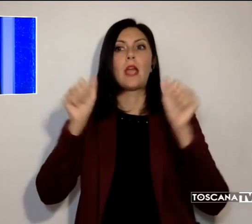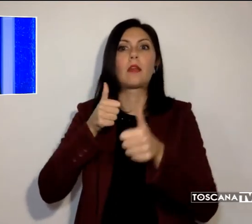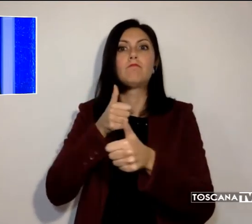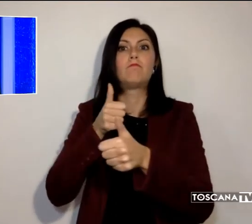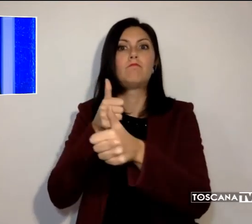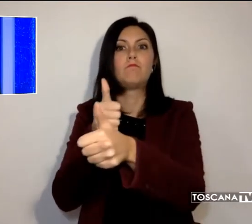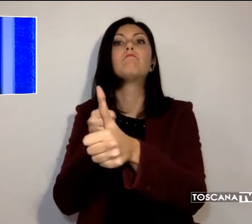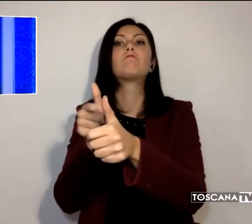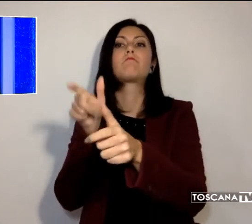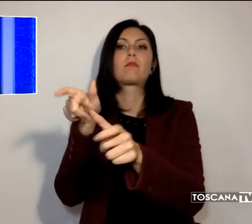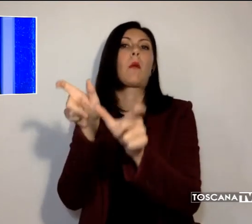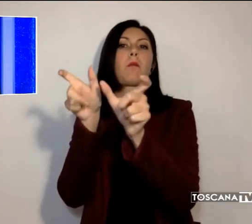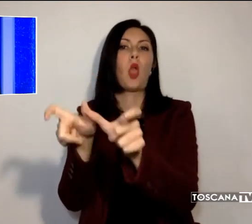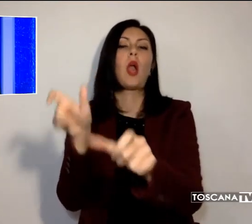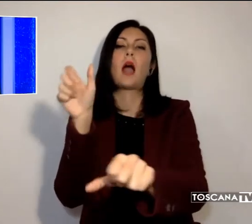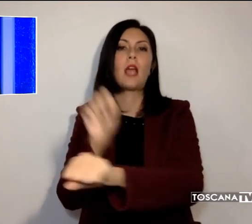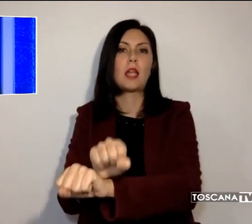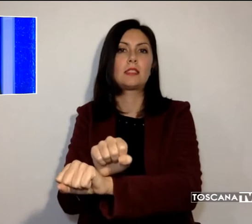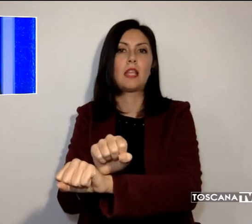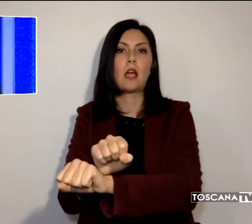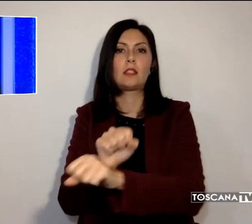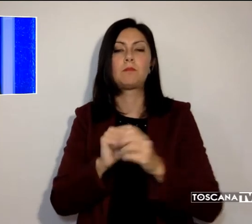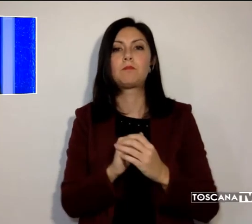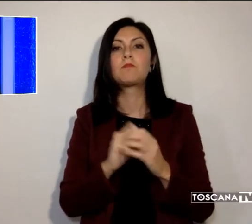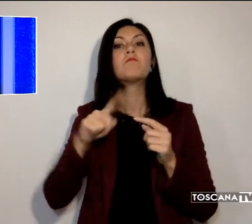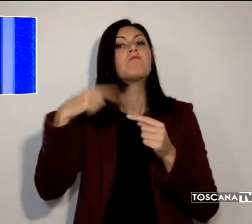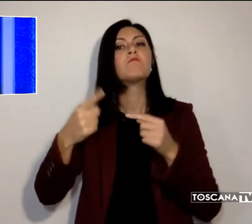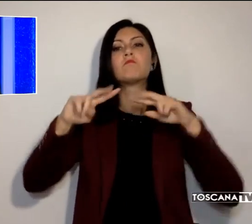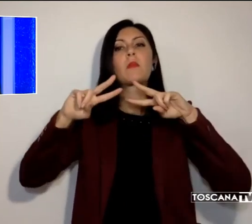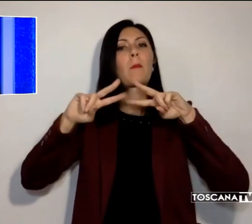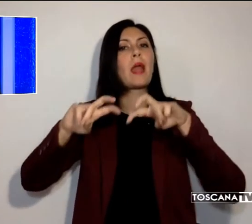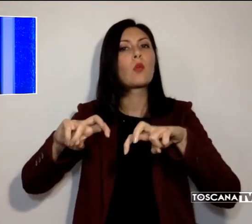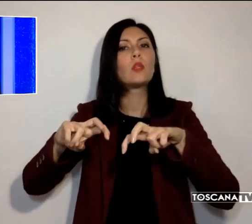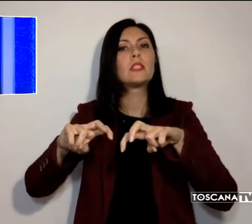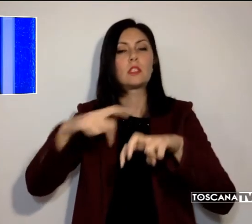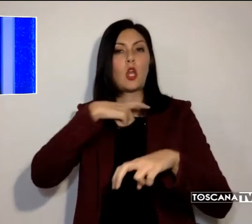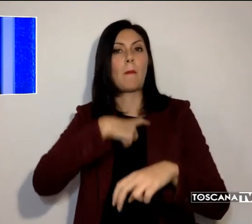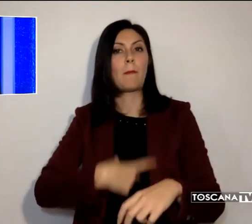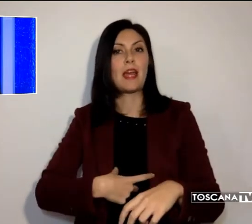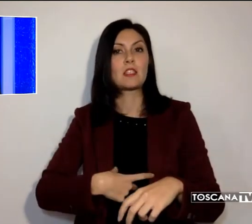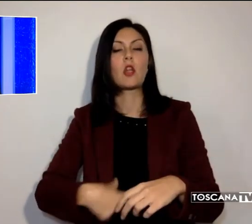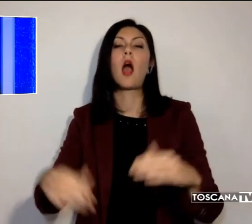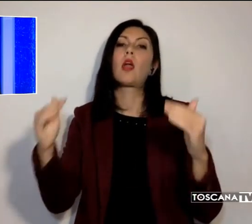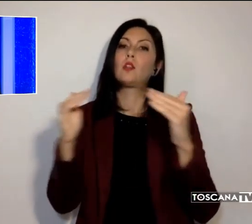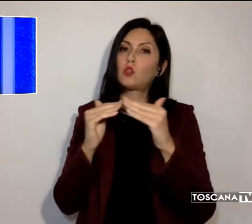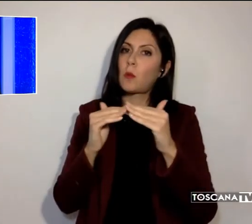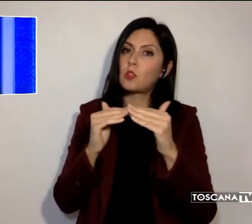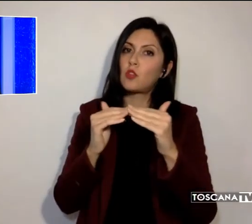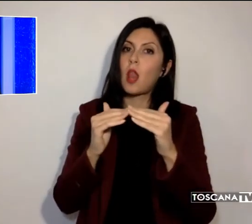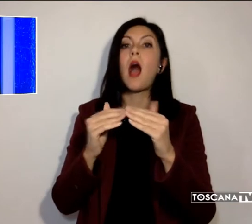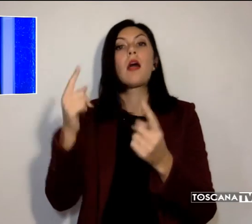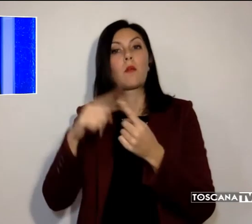e arrestati. Nella successiva perquisizione personale, domiciliare e dei veicoli,